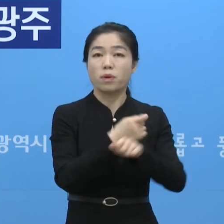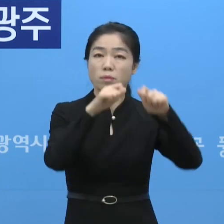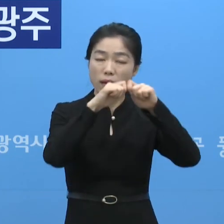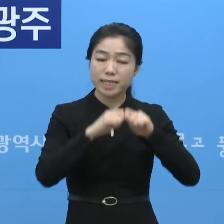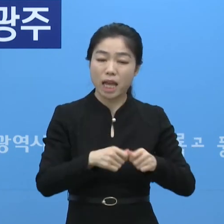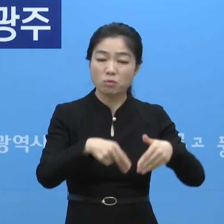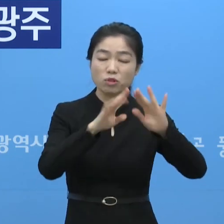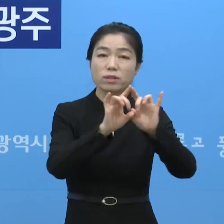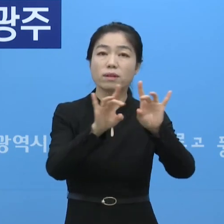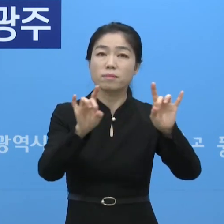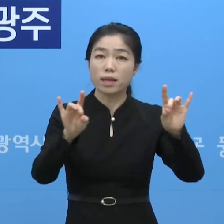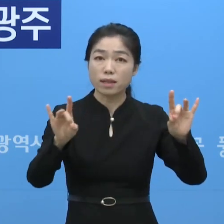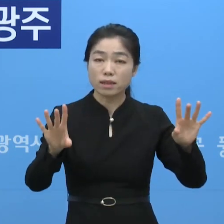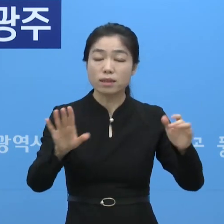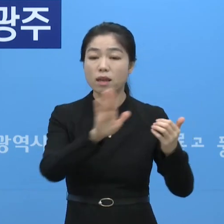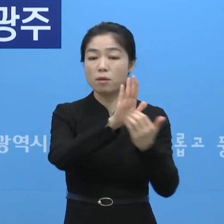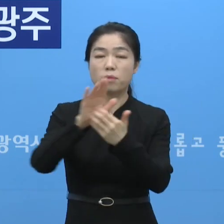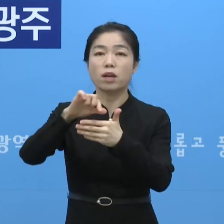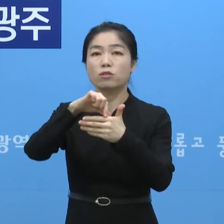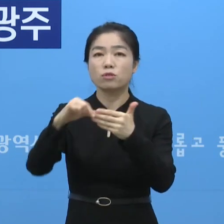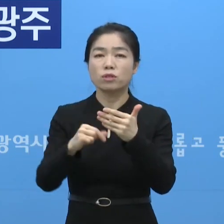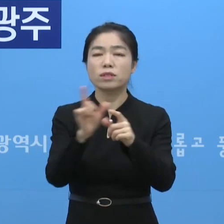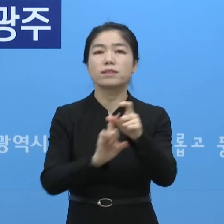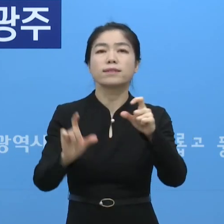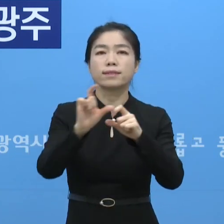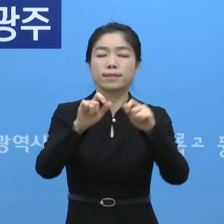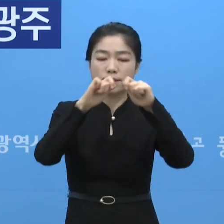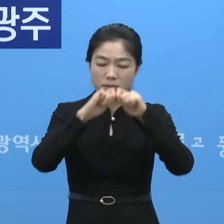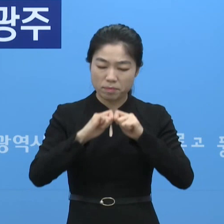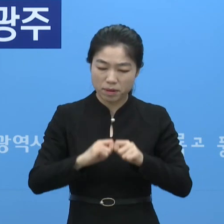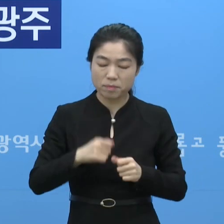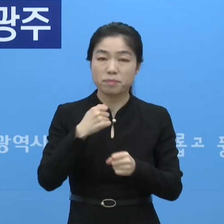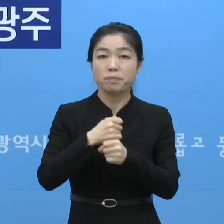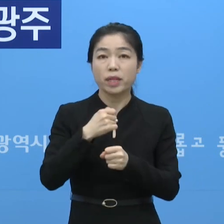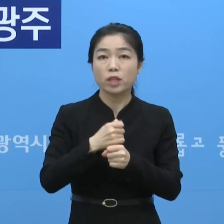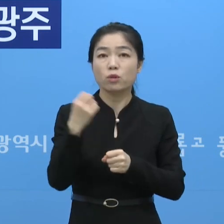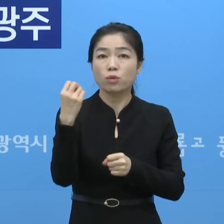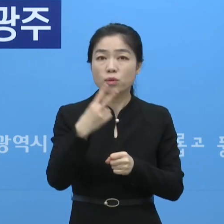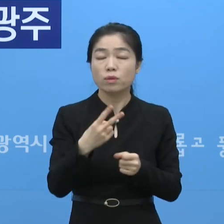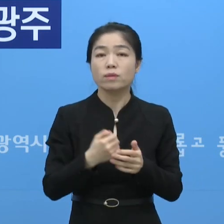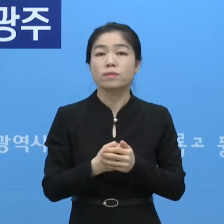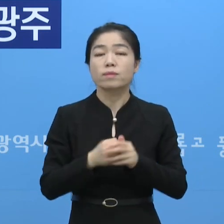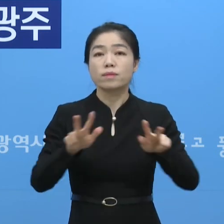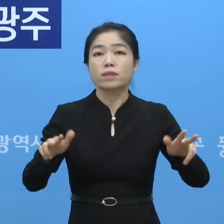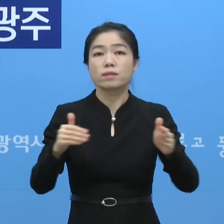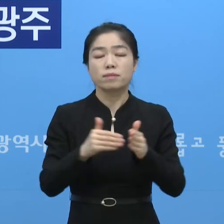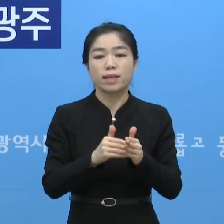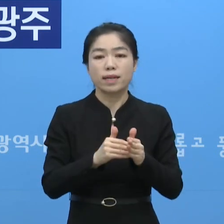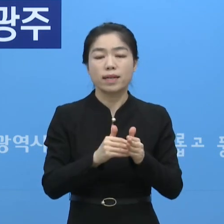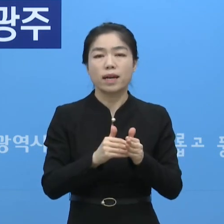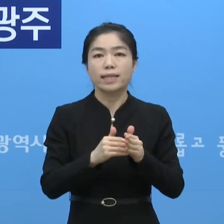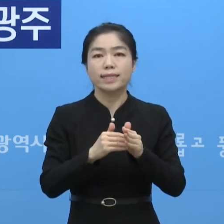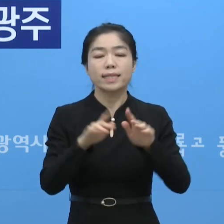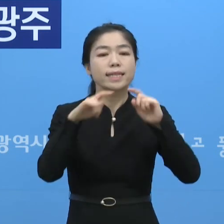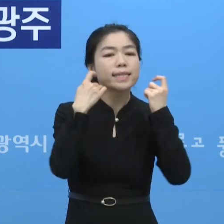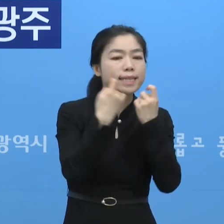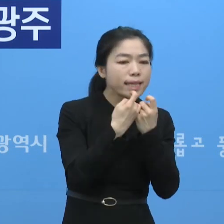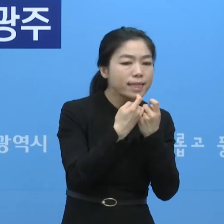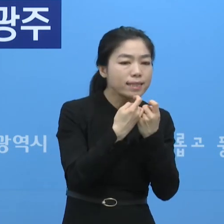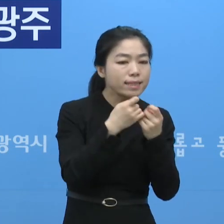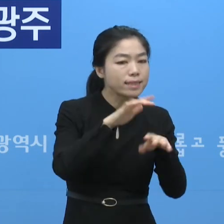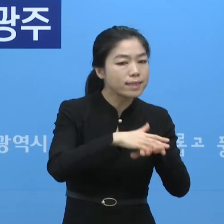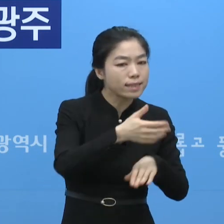세부 시설별로 방역수칙을 조금 더 세부화하고 그다음에 그동안 사문화되어서 지켜지지 않는